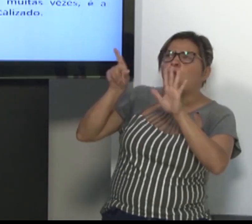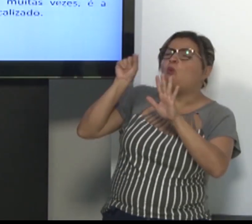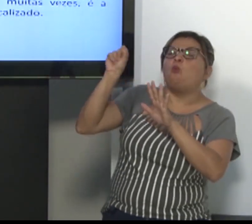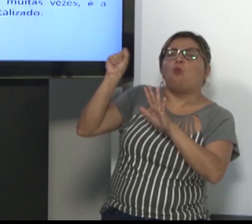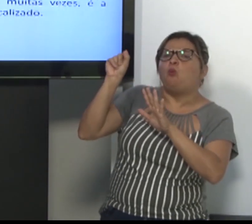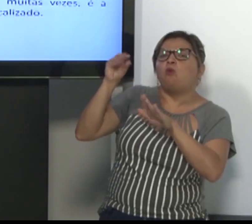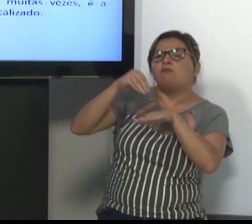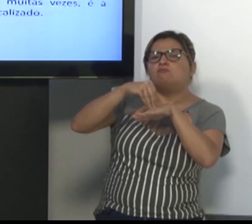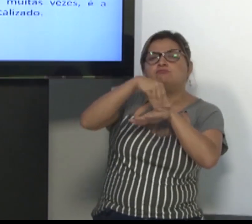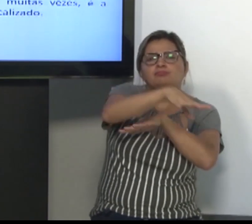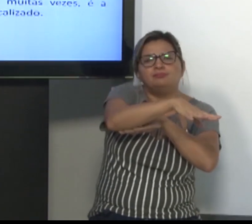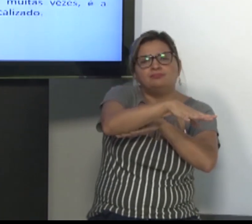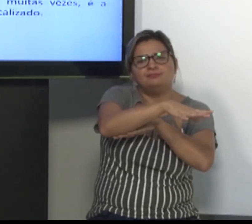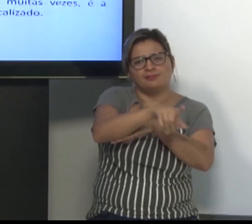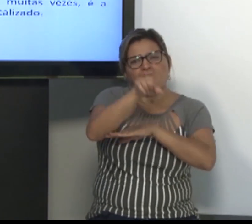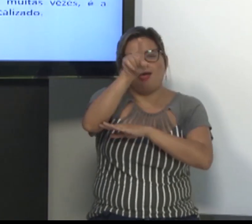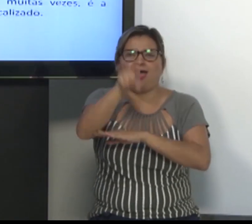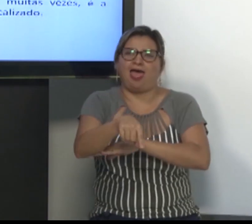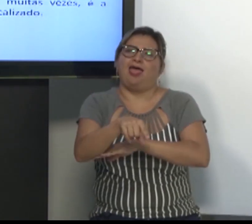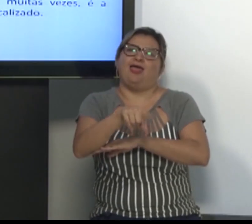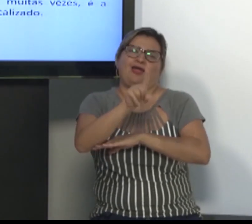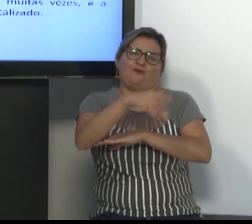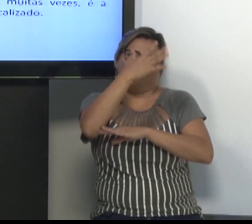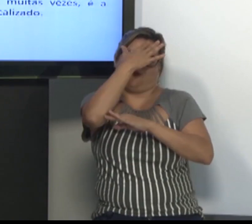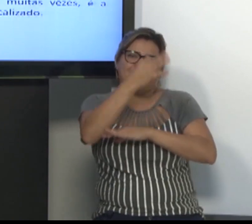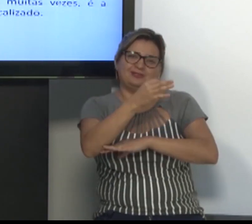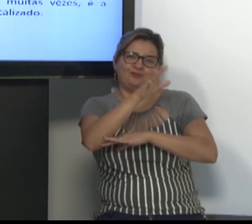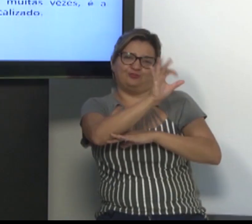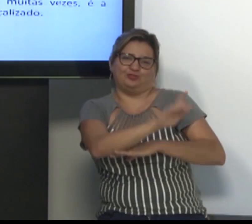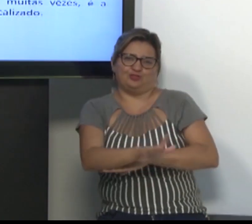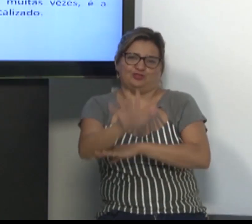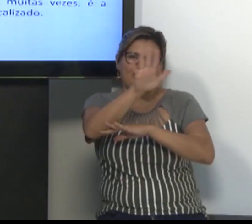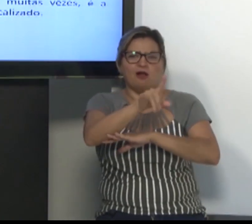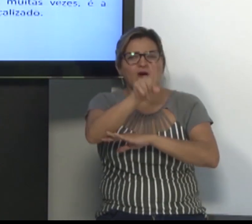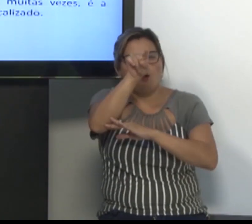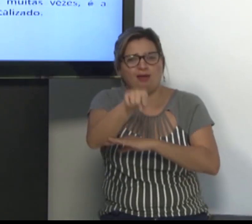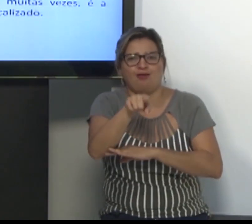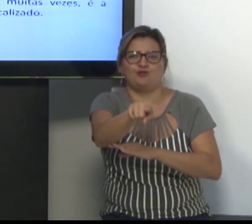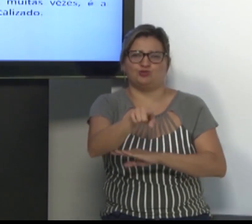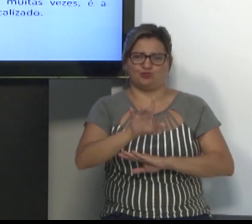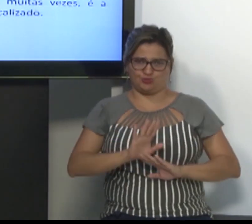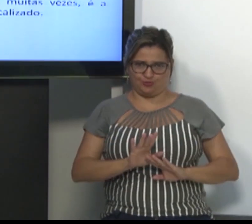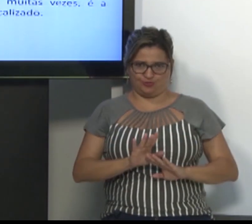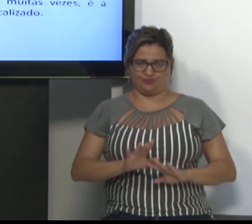o que ele viu ali e repassa para o outro. Então, isso é uma compreensão de modo geral.